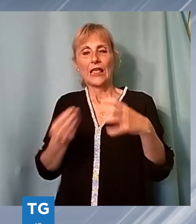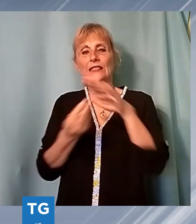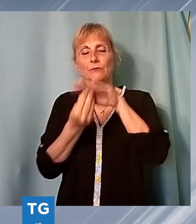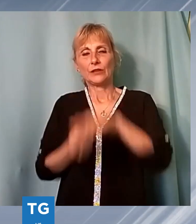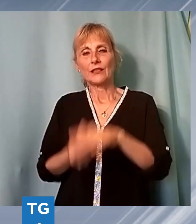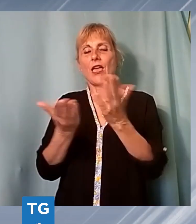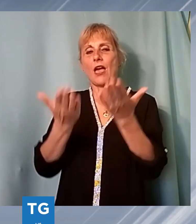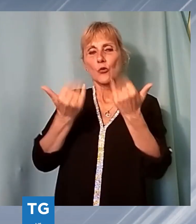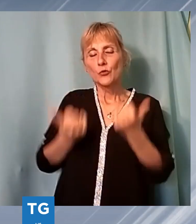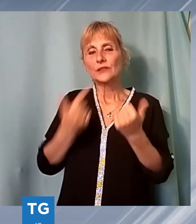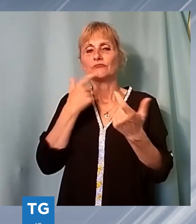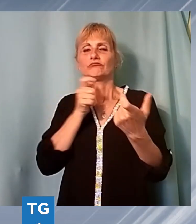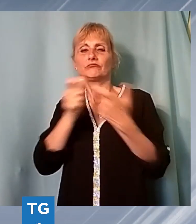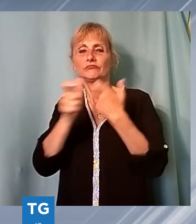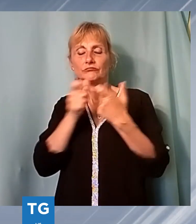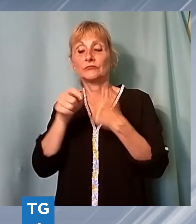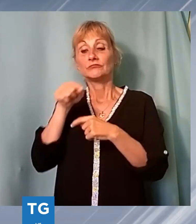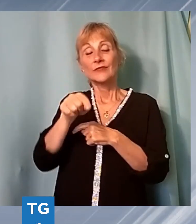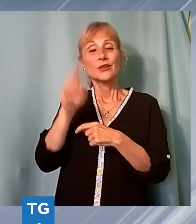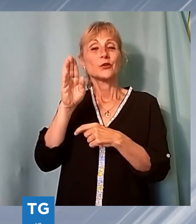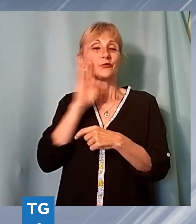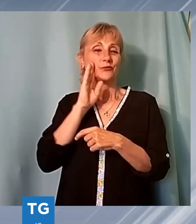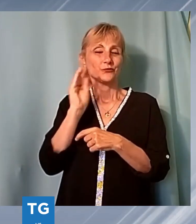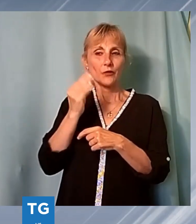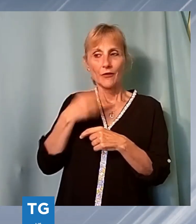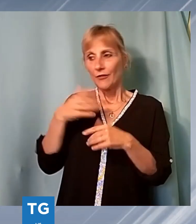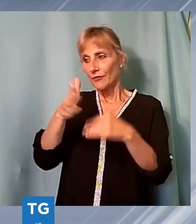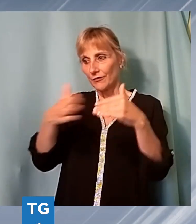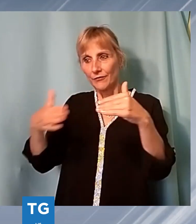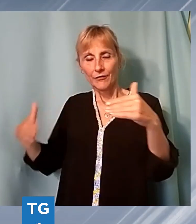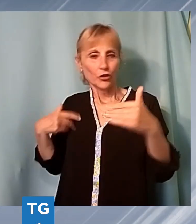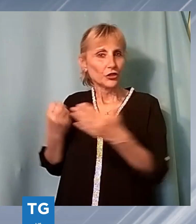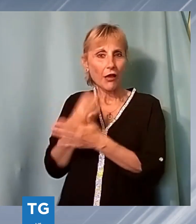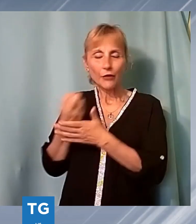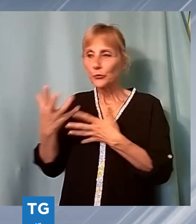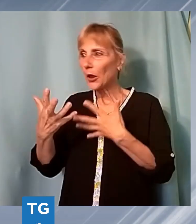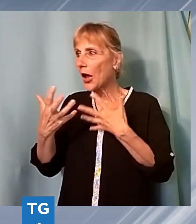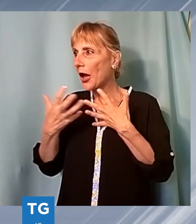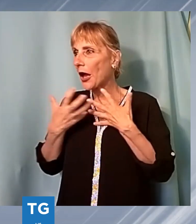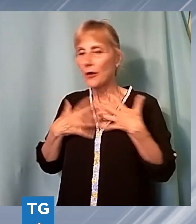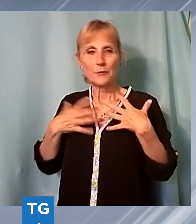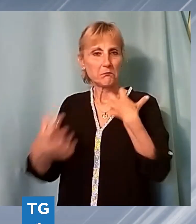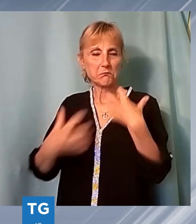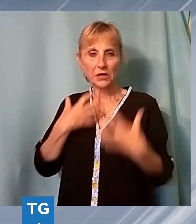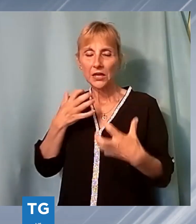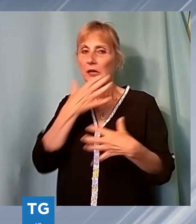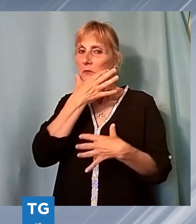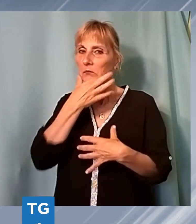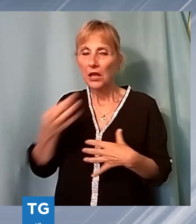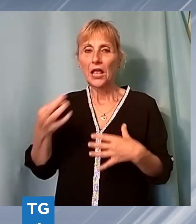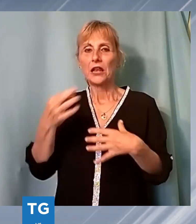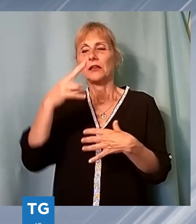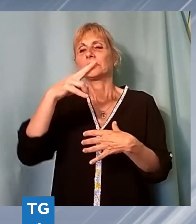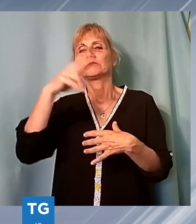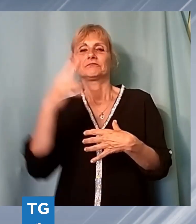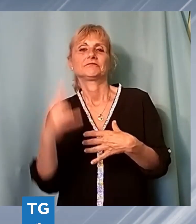Il giovanotto, presto conquistato dalla splendida natura della sua terra di origine e dalla bellezza di una subacquea, si scontra poi con un